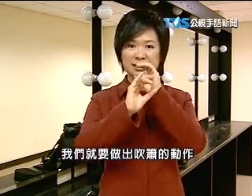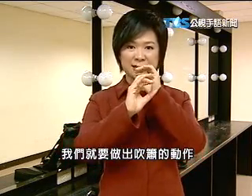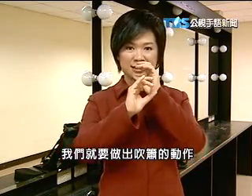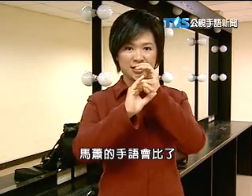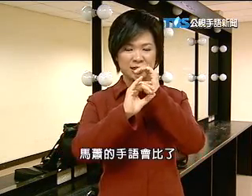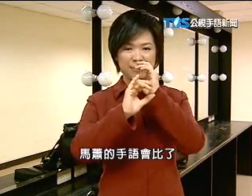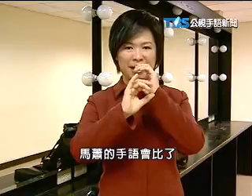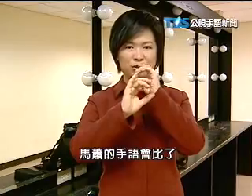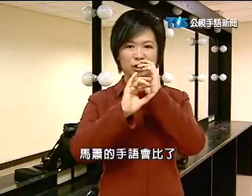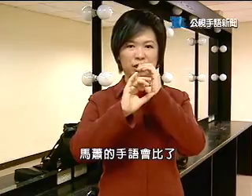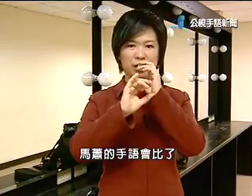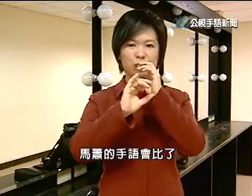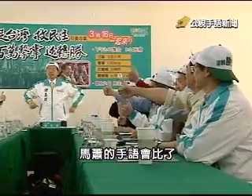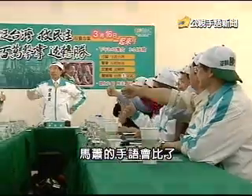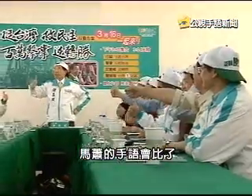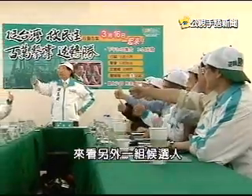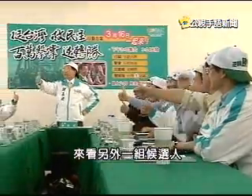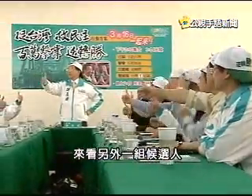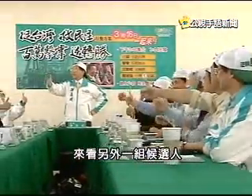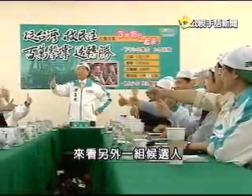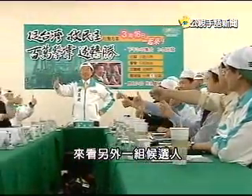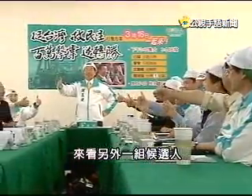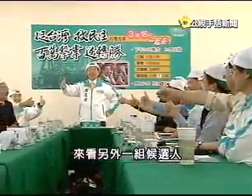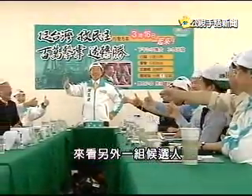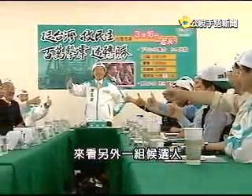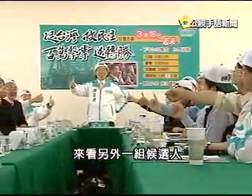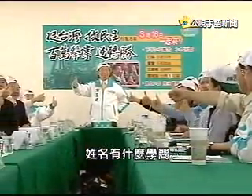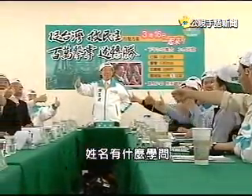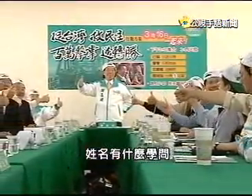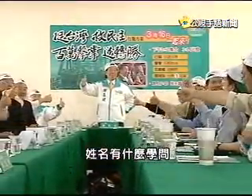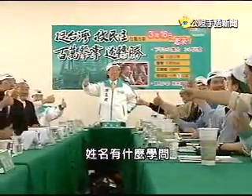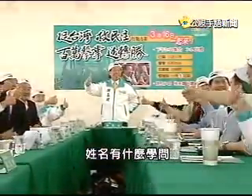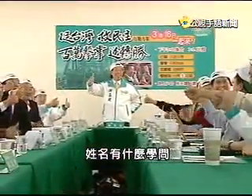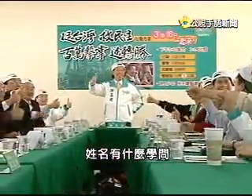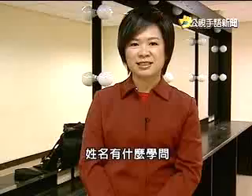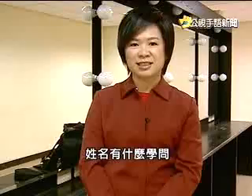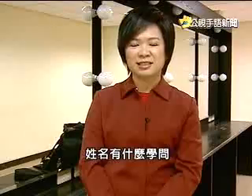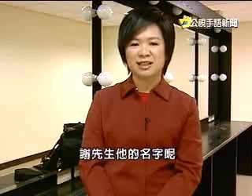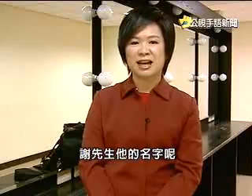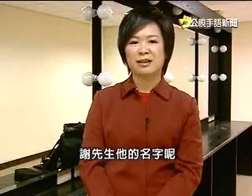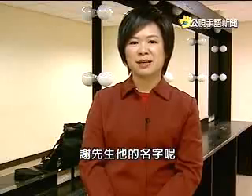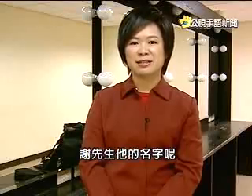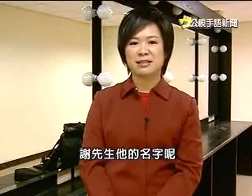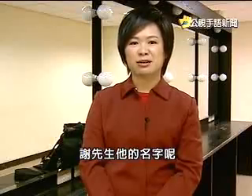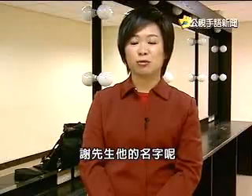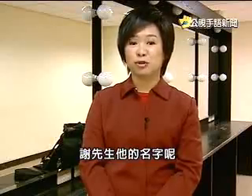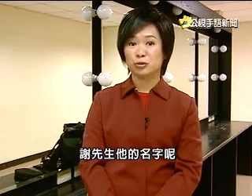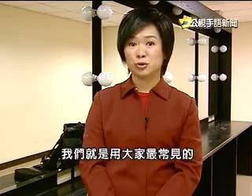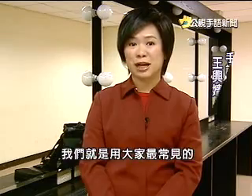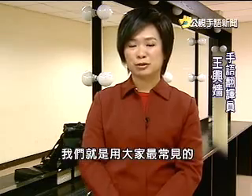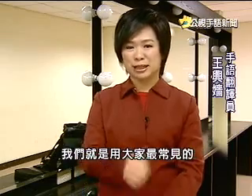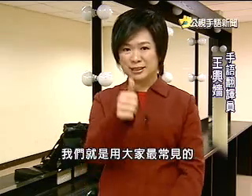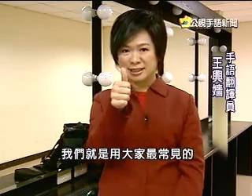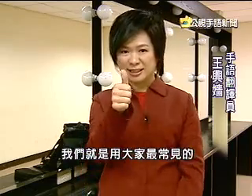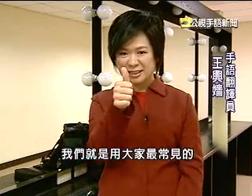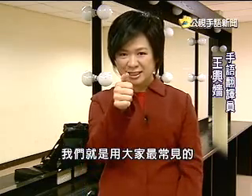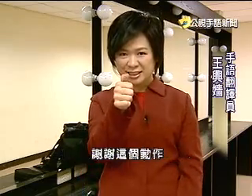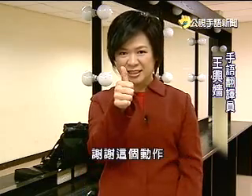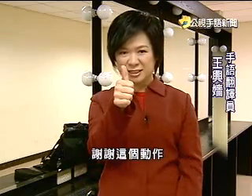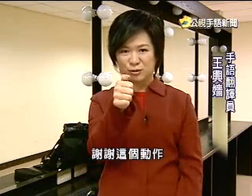马骁的首语会比了来看另外一组候选人姓名有什么学问叶先生它的名字呢我们就用大家最常见的谢谢这个